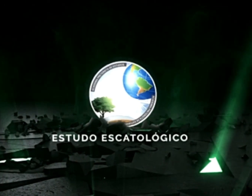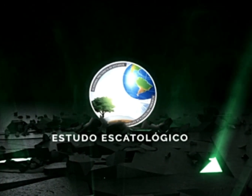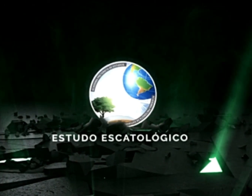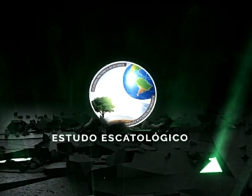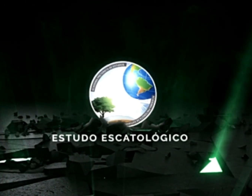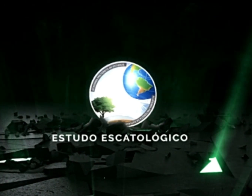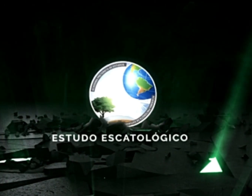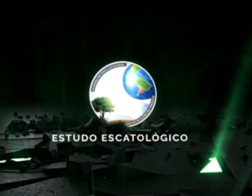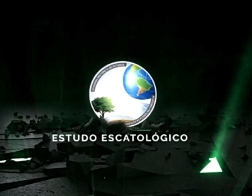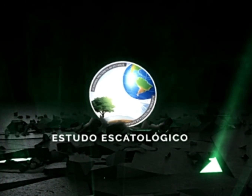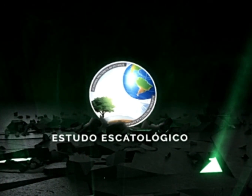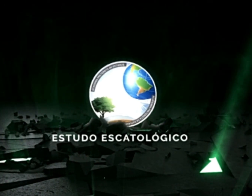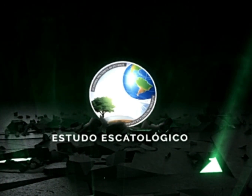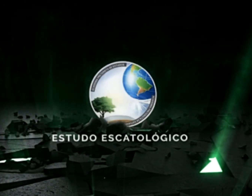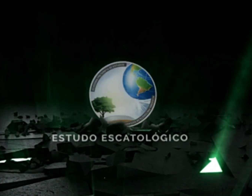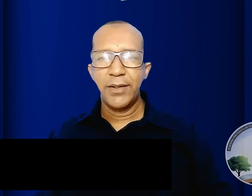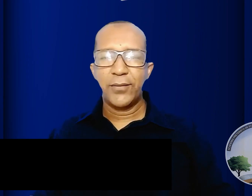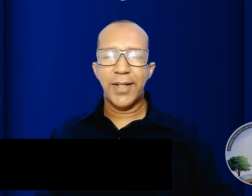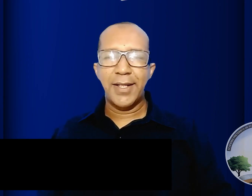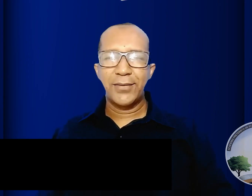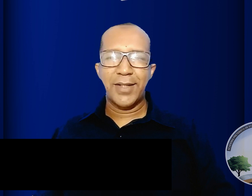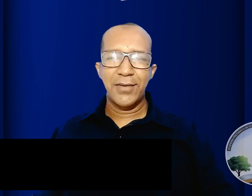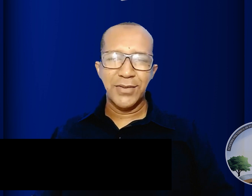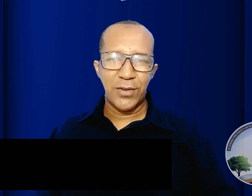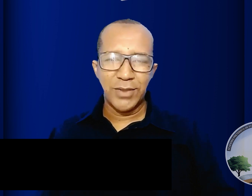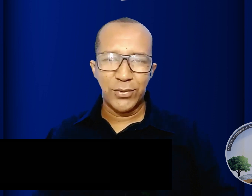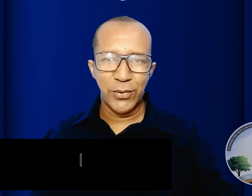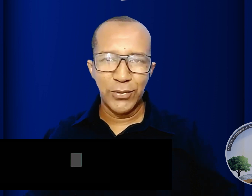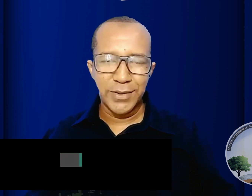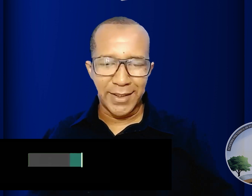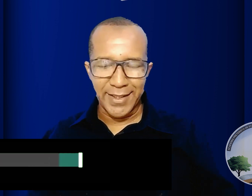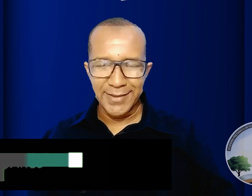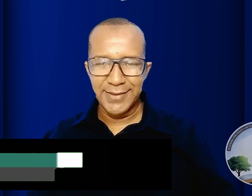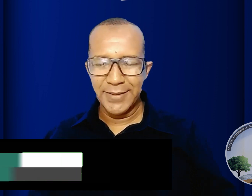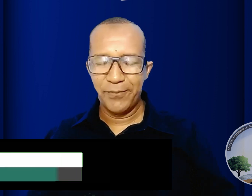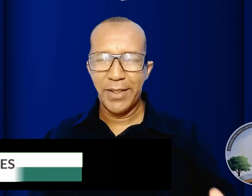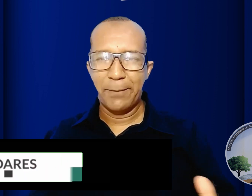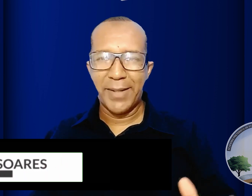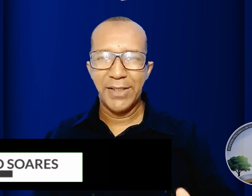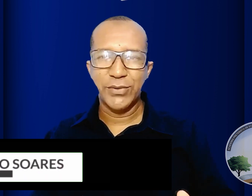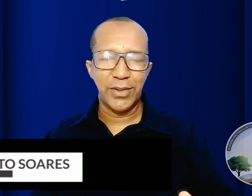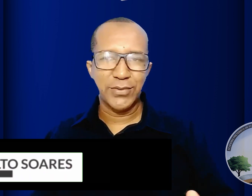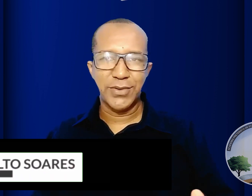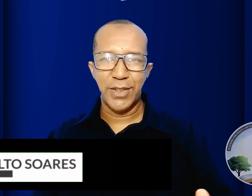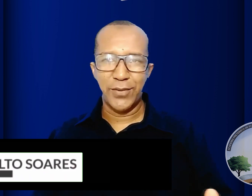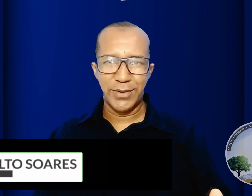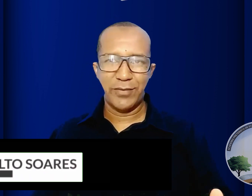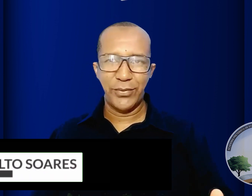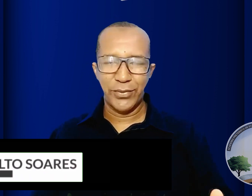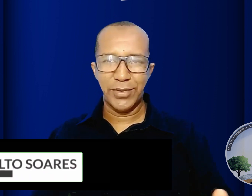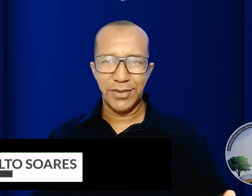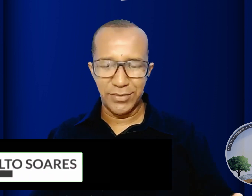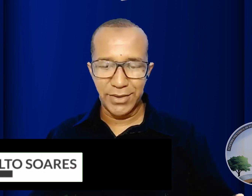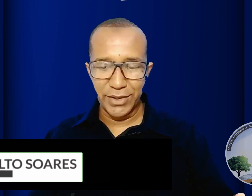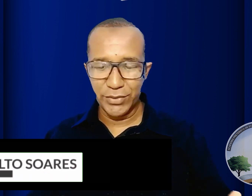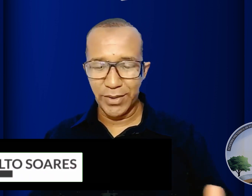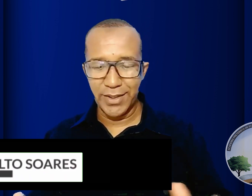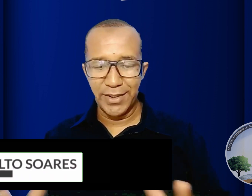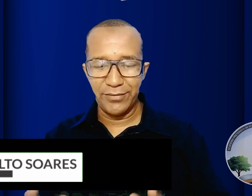Música Olá, olá e salto a todos na graça e na paz do nosso Senhor e Salvador com Jesus Cristo aquele que